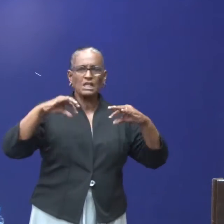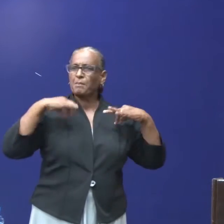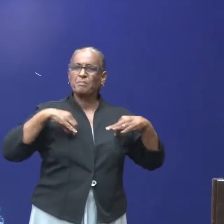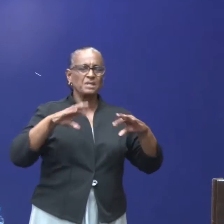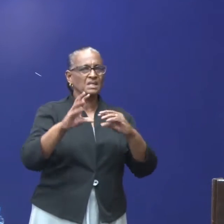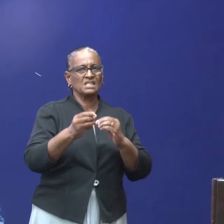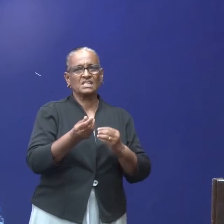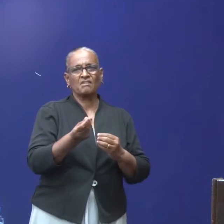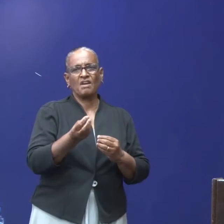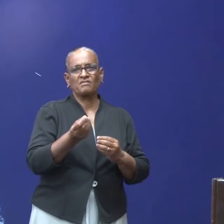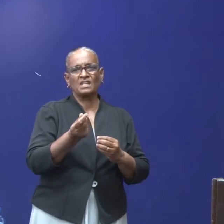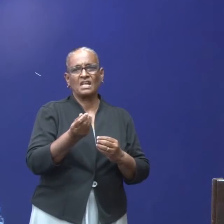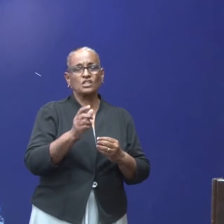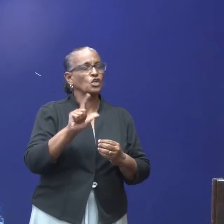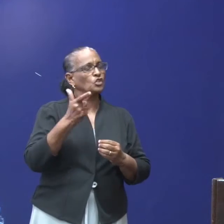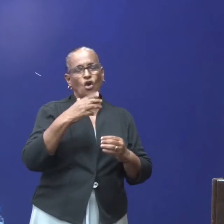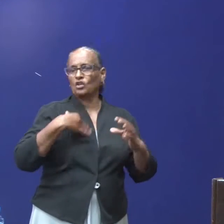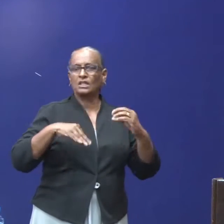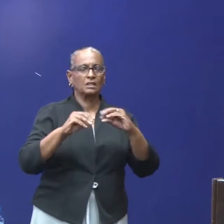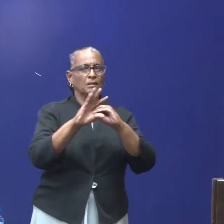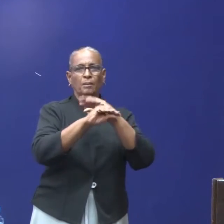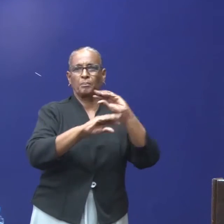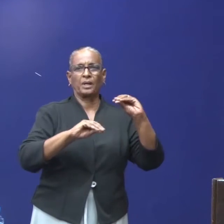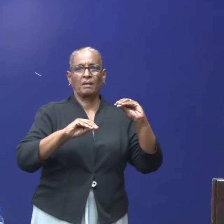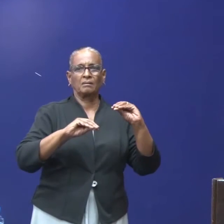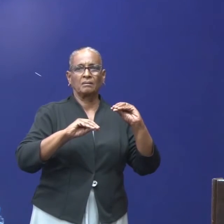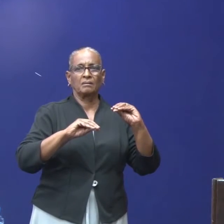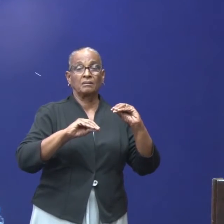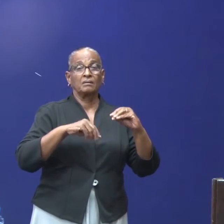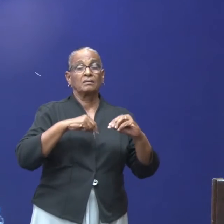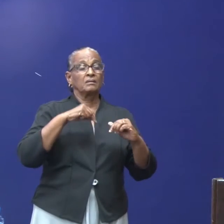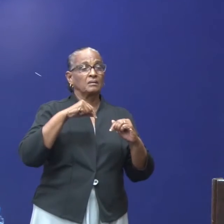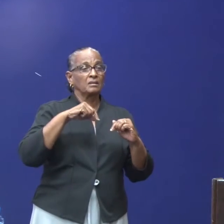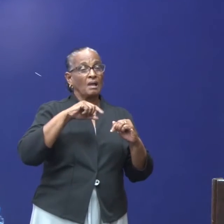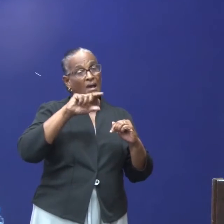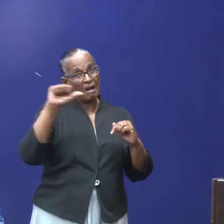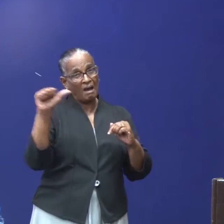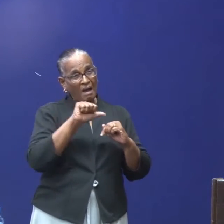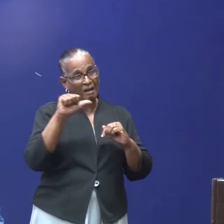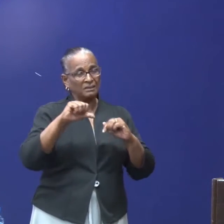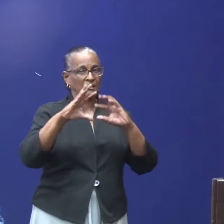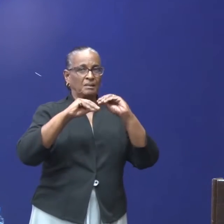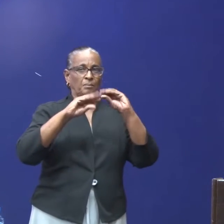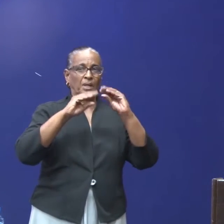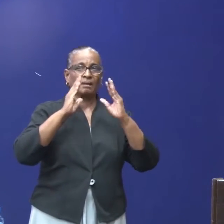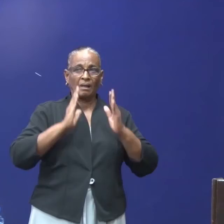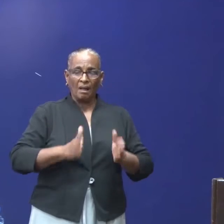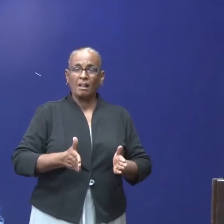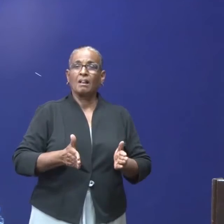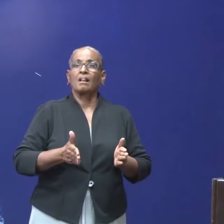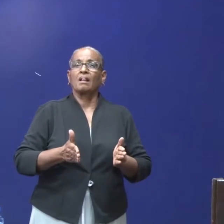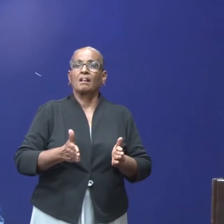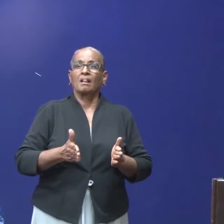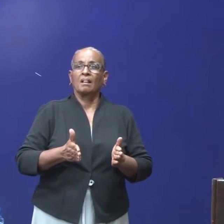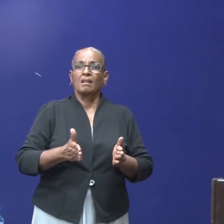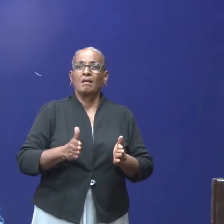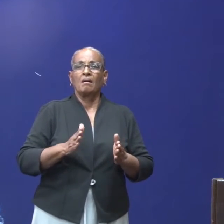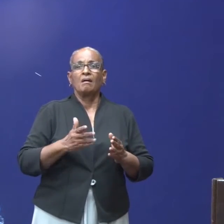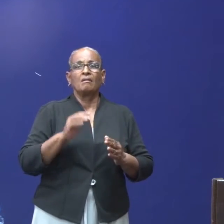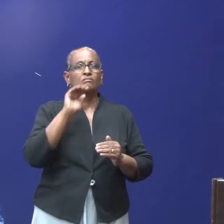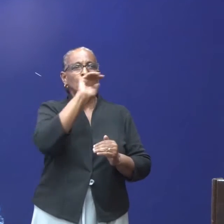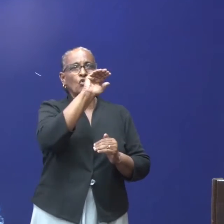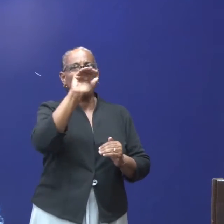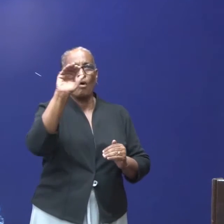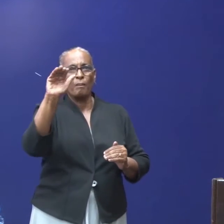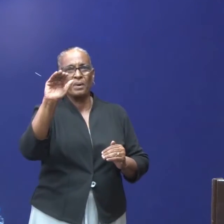Financiën. Het zijn voorstellen die we gaan voorleggen. Andere dingen die zijn besproken zijn bijvoorbeeld dat er een oproep